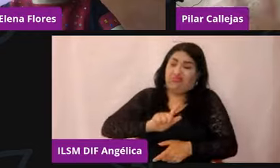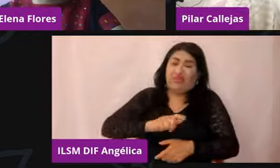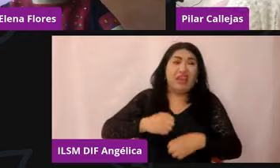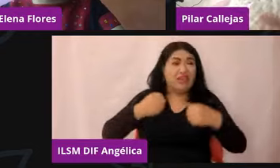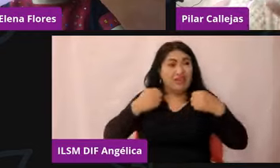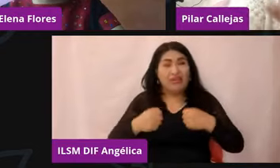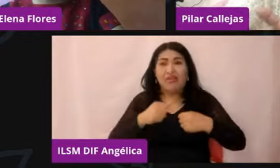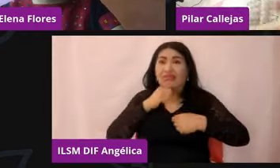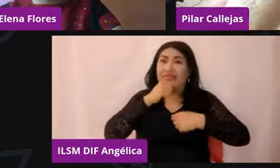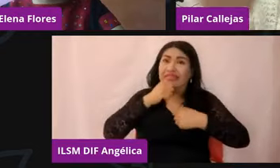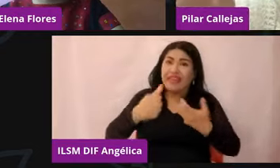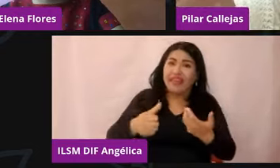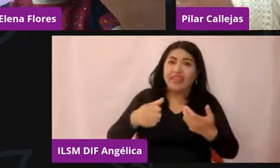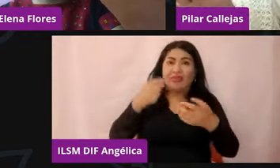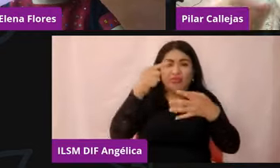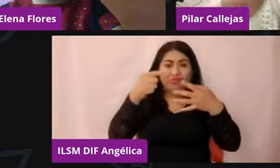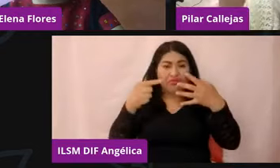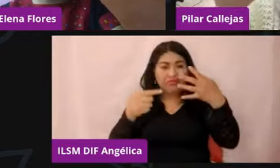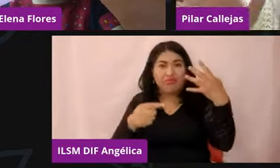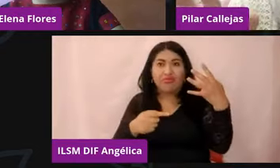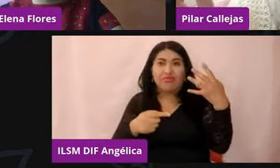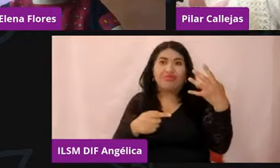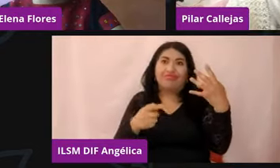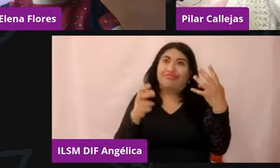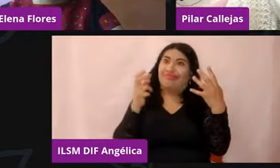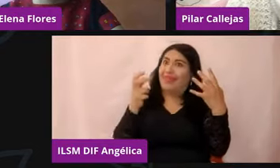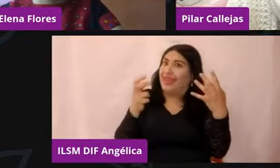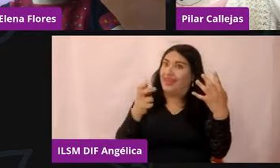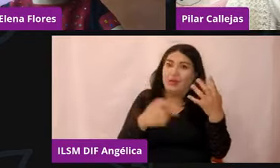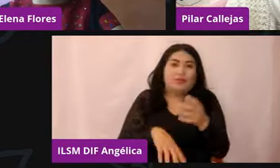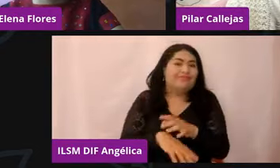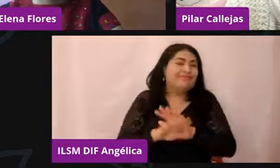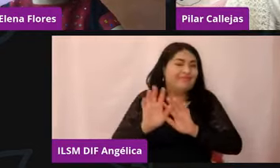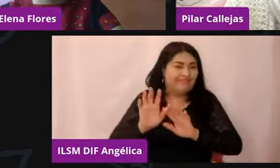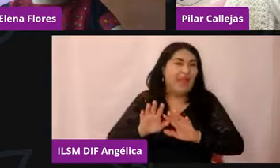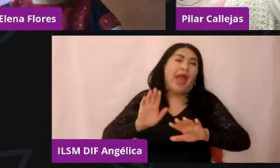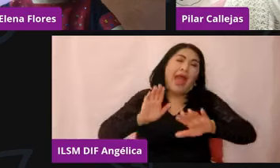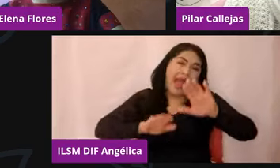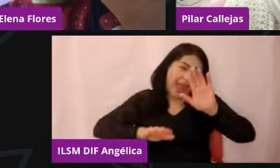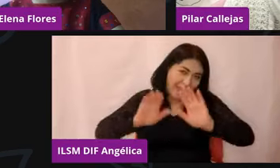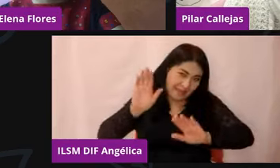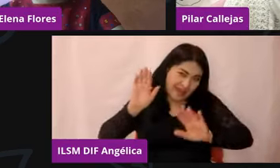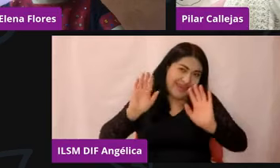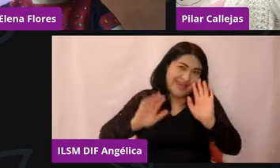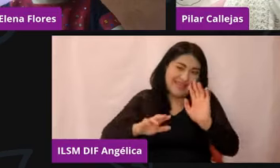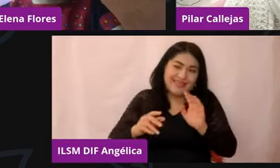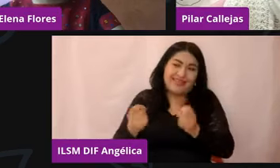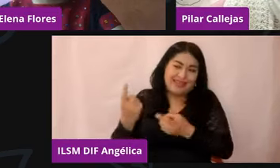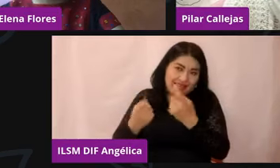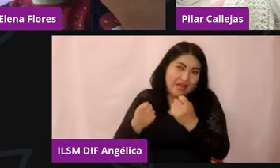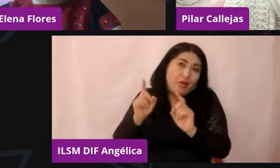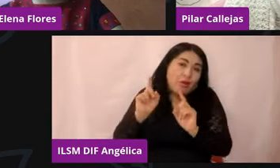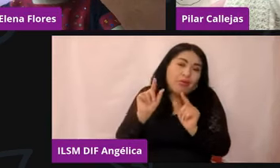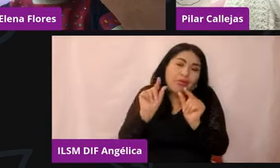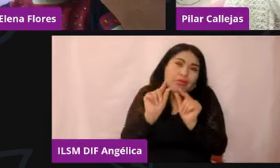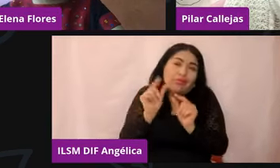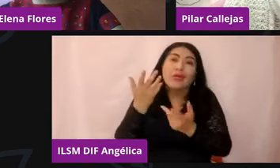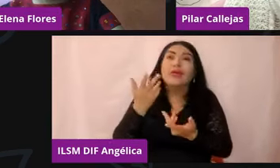eso, eso, o sea, yo creo que muy pocas veces pasa, ¿no? entonces